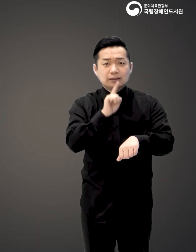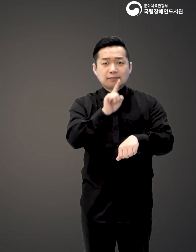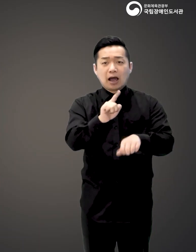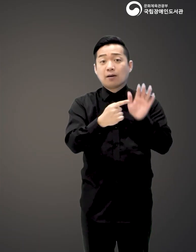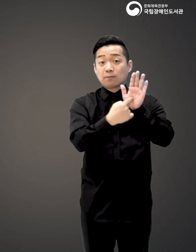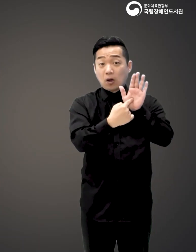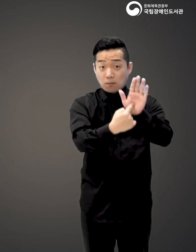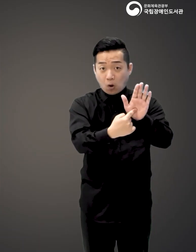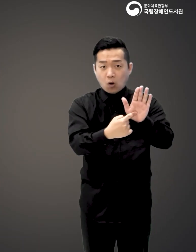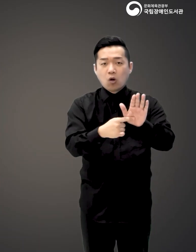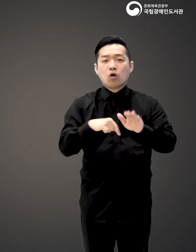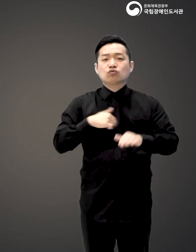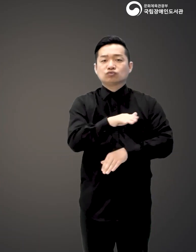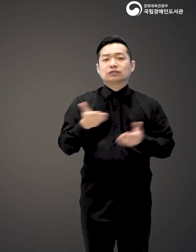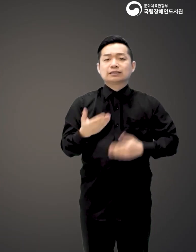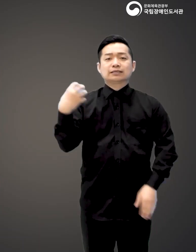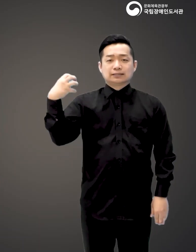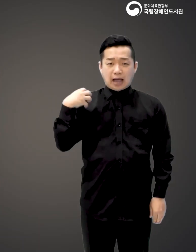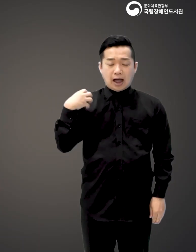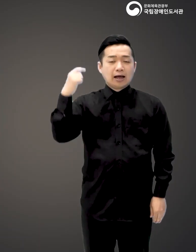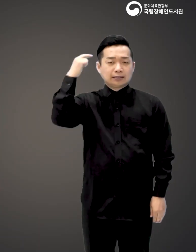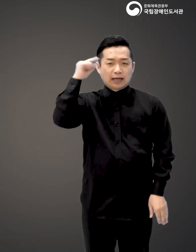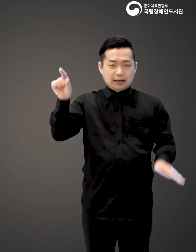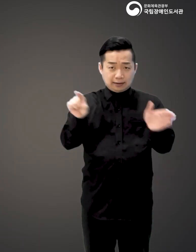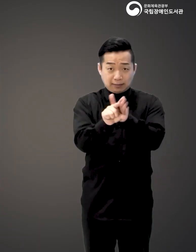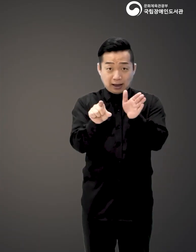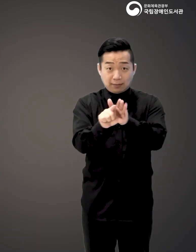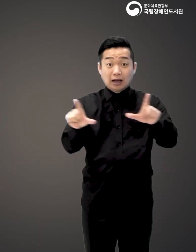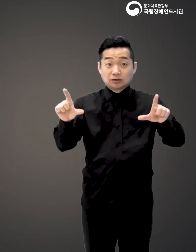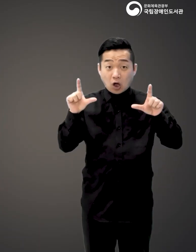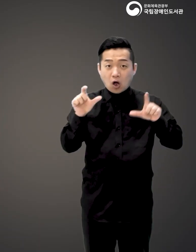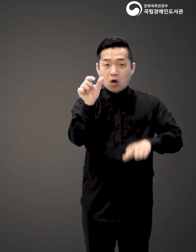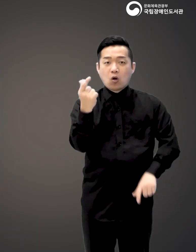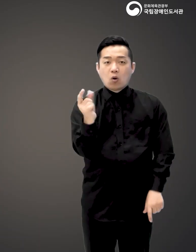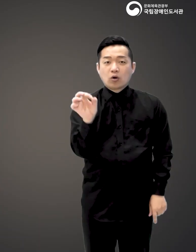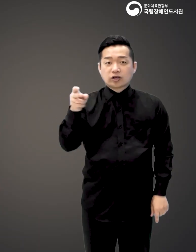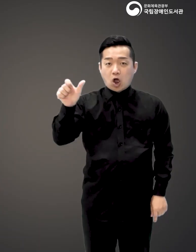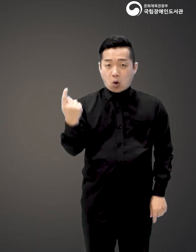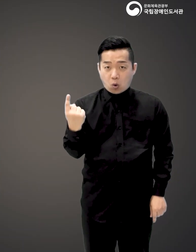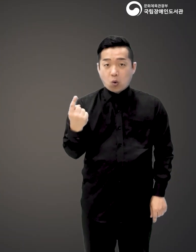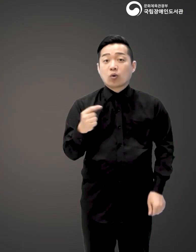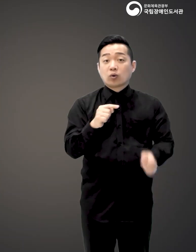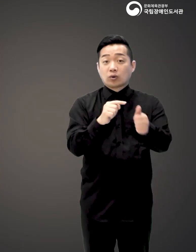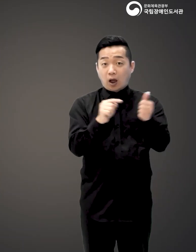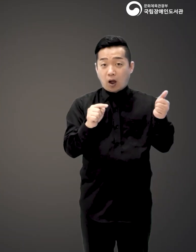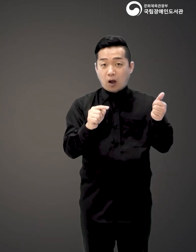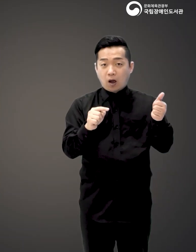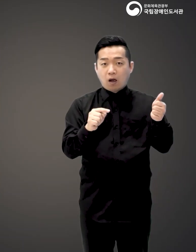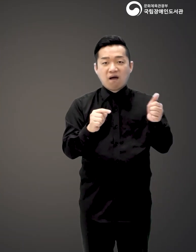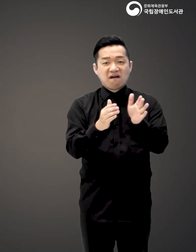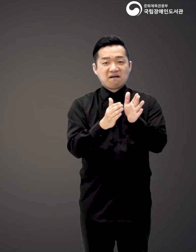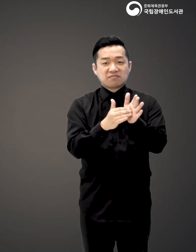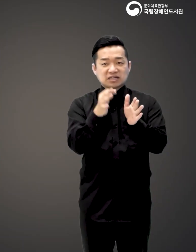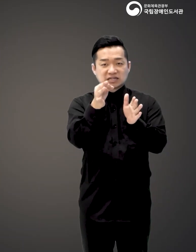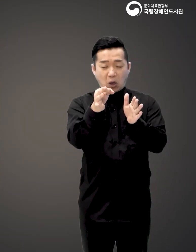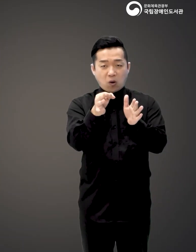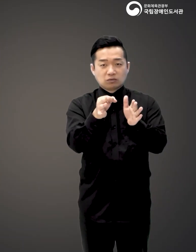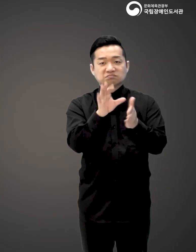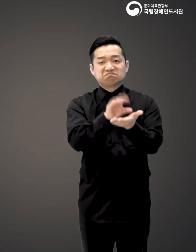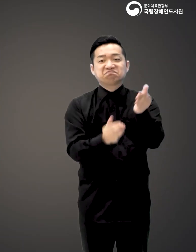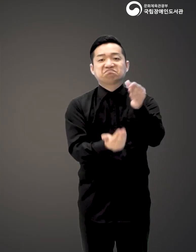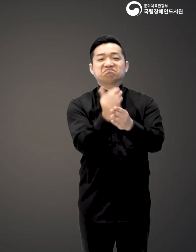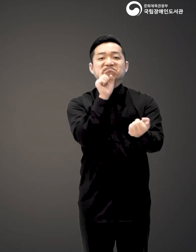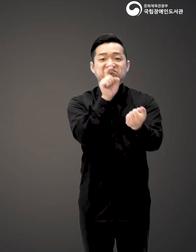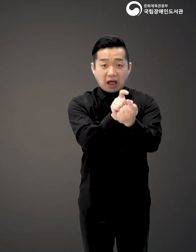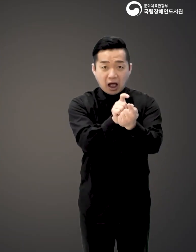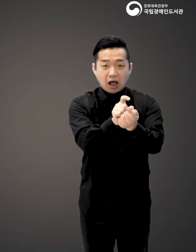잘못됐다고 말하는 것이 우리가 할 일 이라는 신념의 주인공 홍영호 홍대리가 비자금 사건을 맞닥뜨린